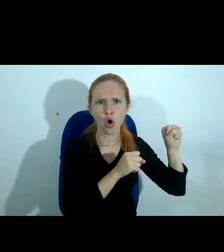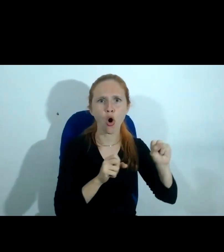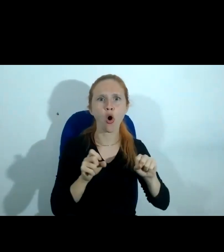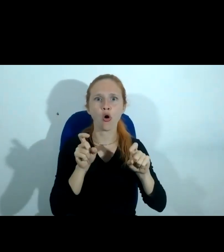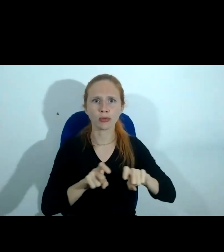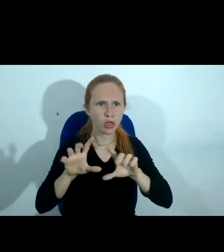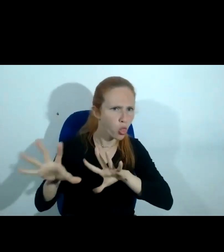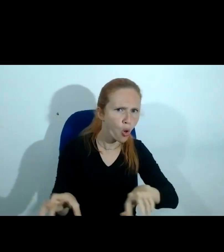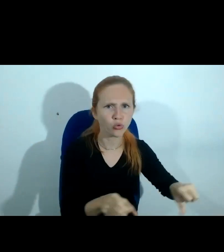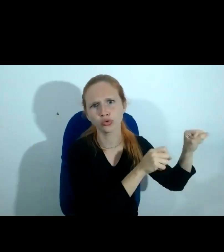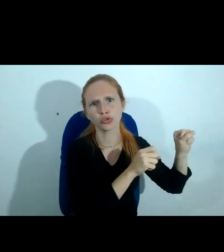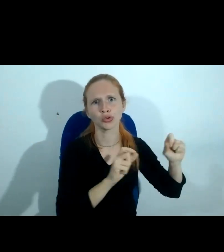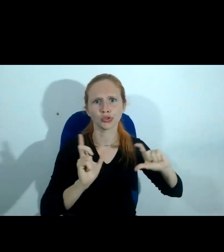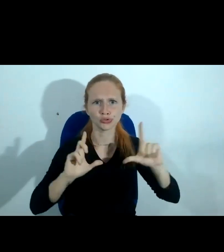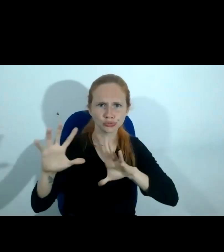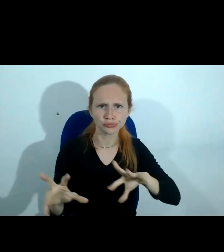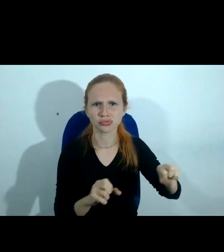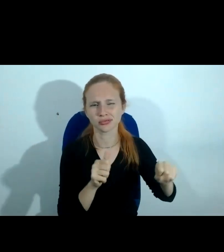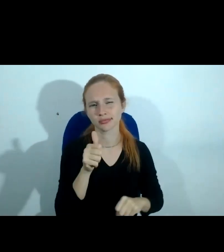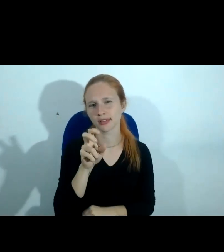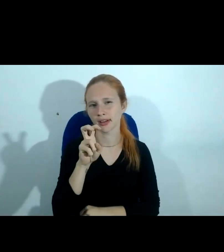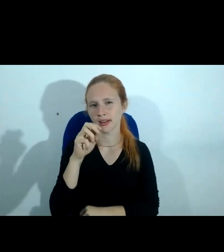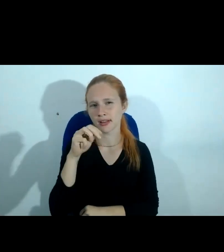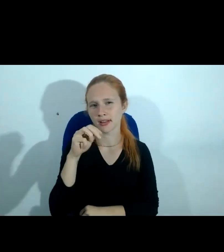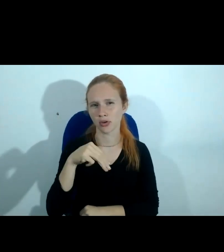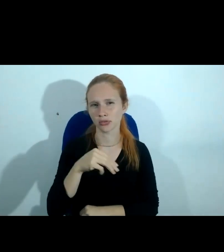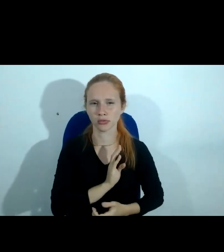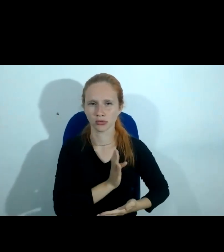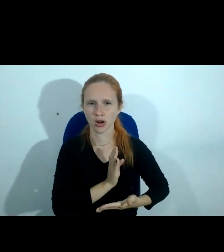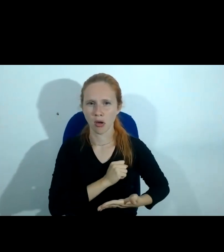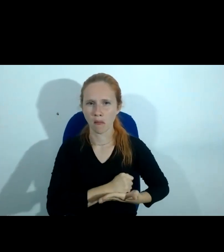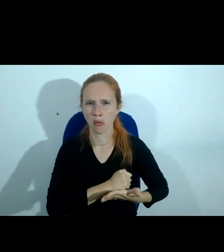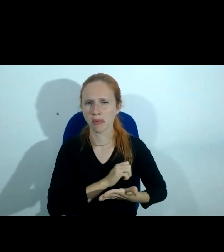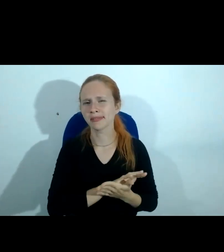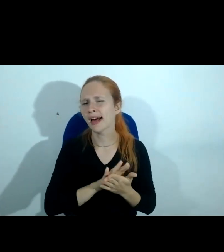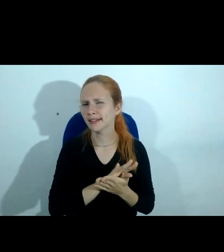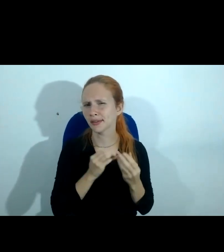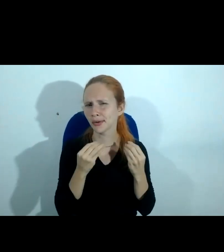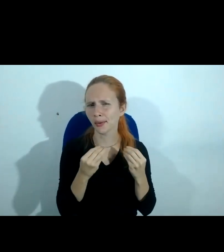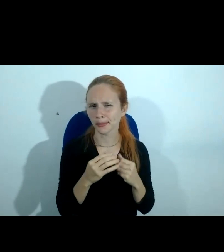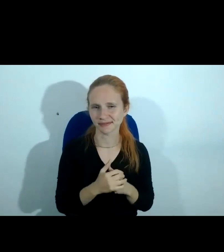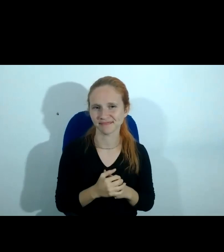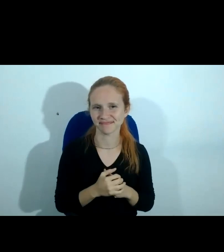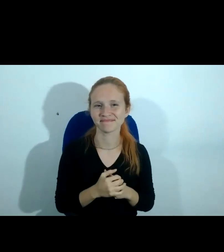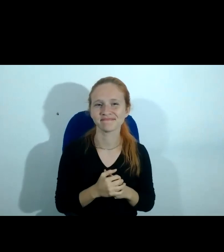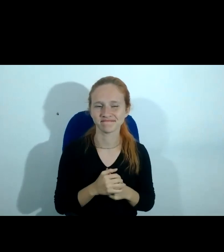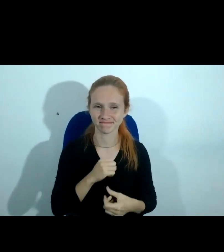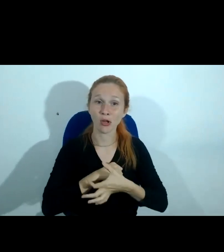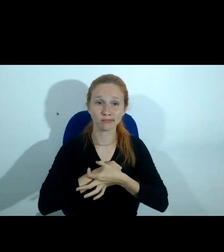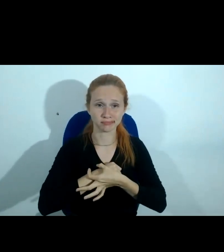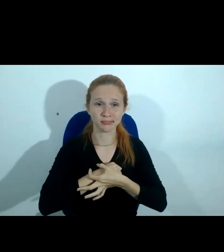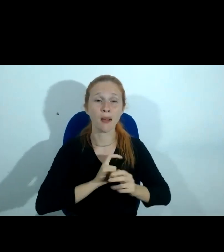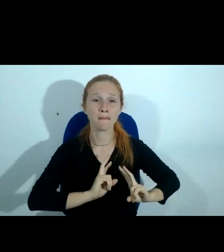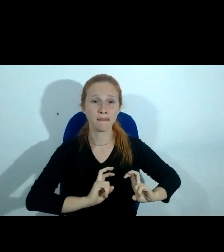dele da televisão dele tudo isso em 15 minutos sem alteração cardíaca né então quer dizer o timeline